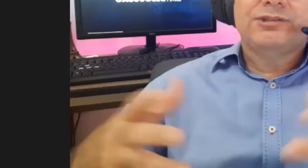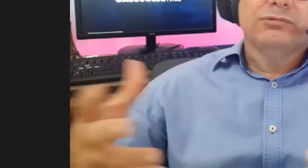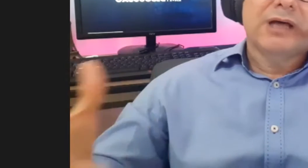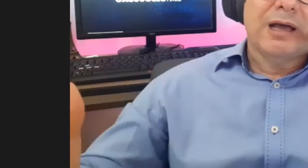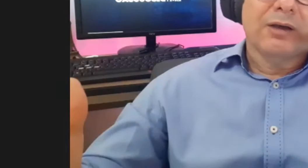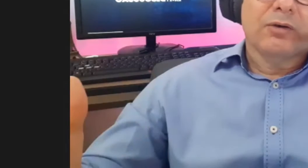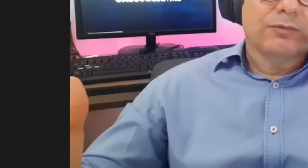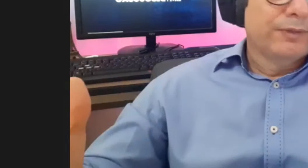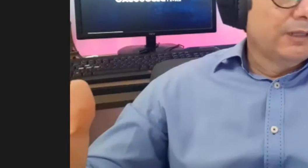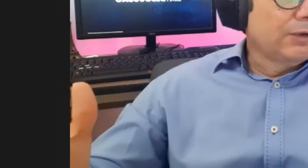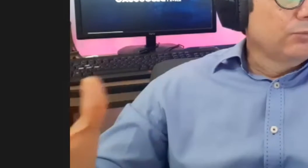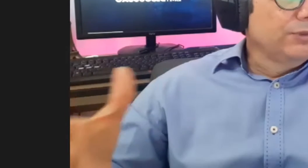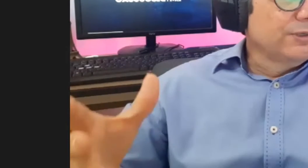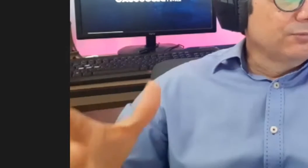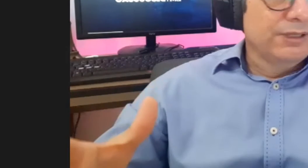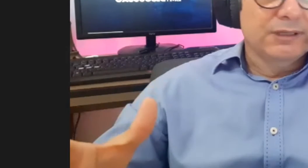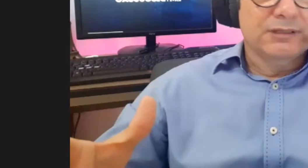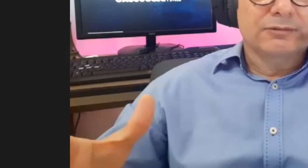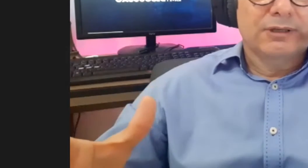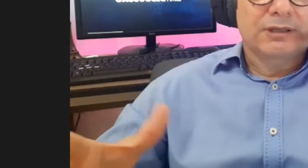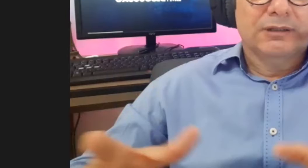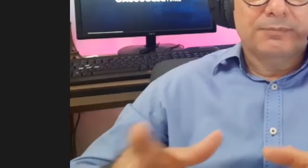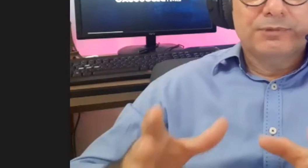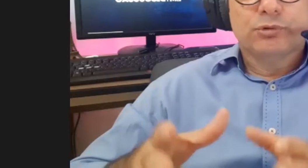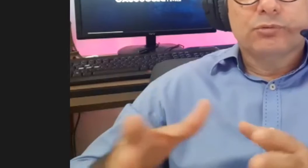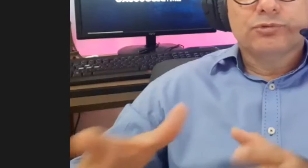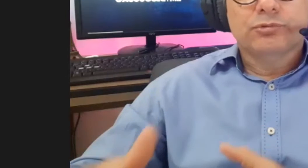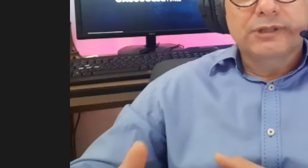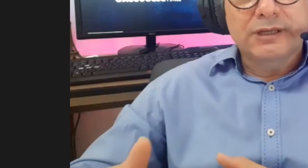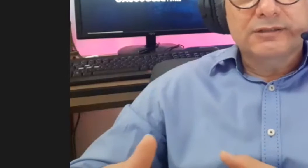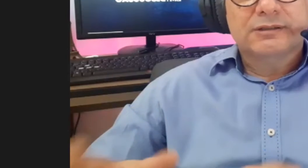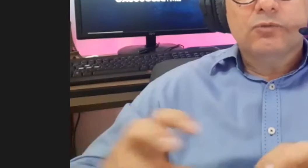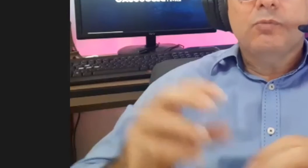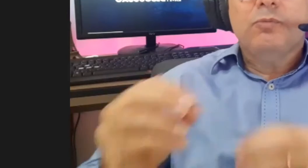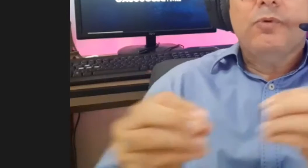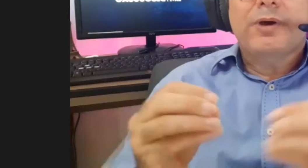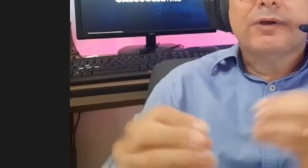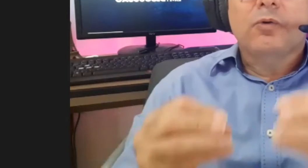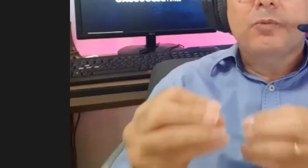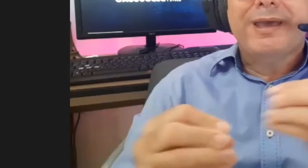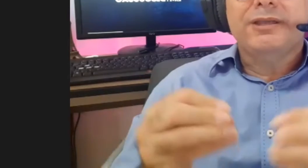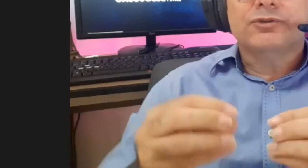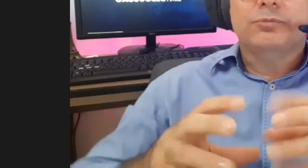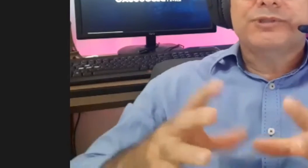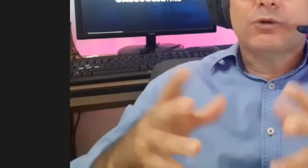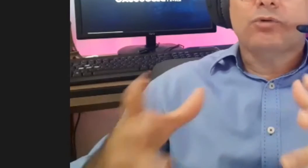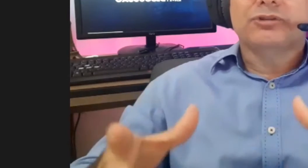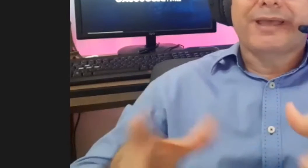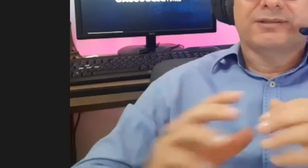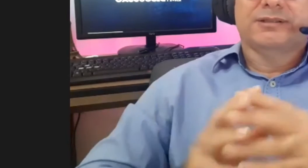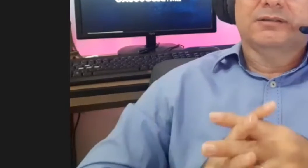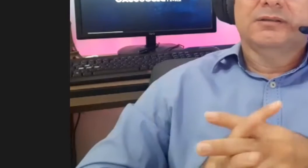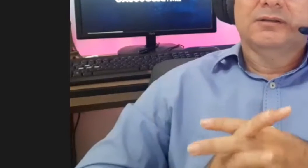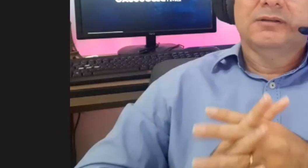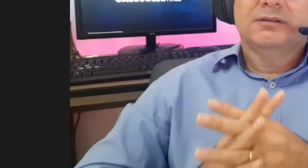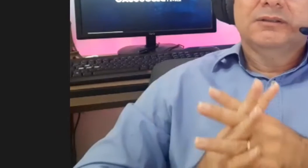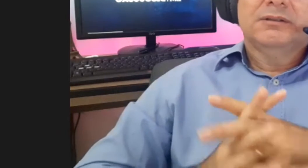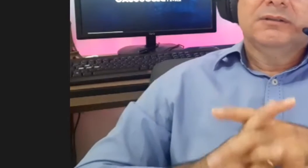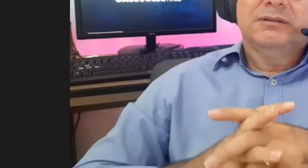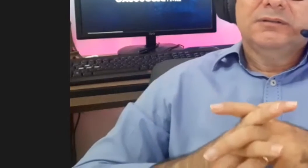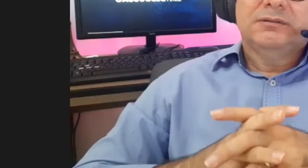aula, de lecionar na condição deles, a pessoa com surdez, então como é isso, como isso acontece?